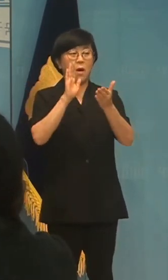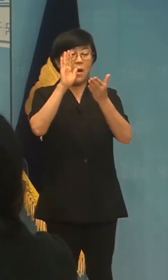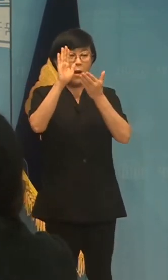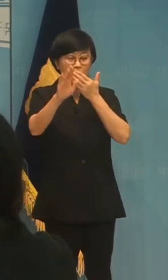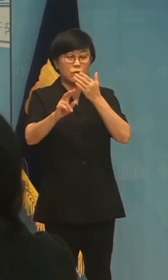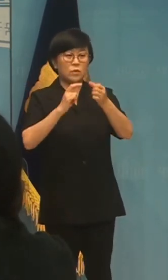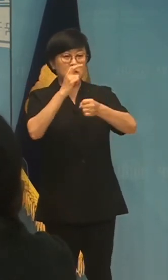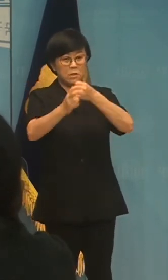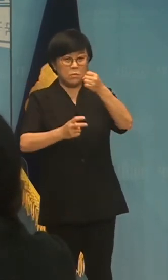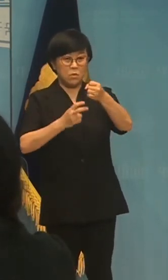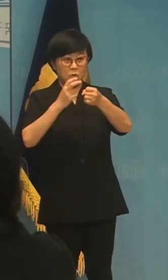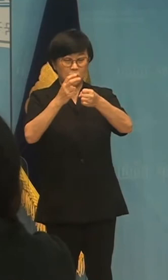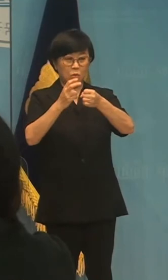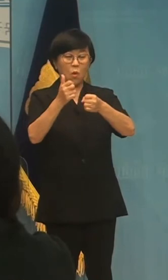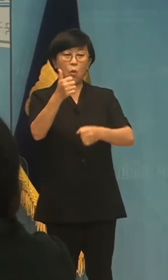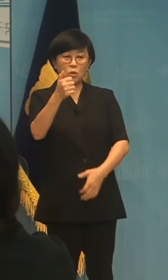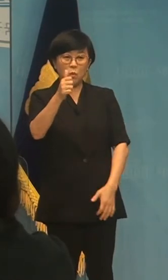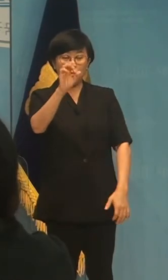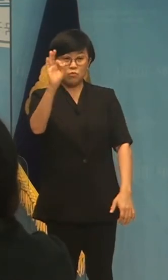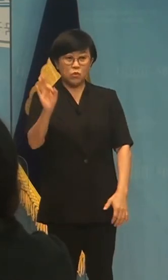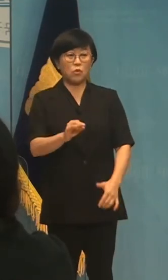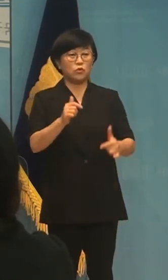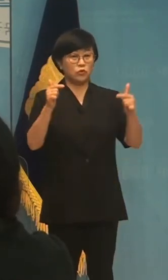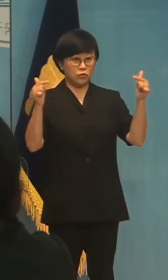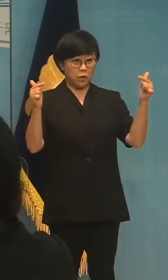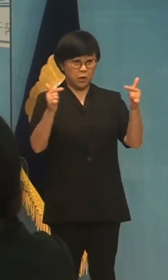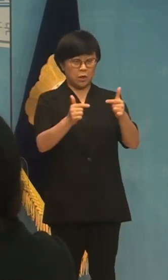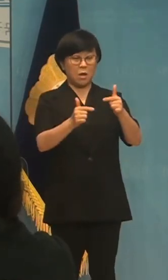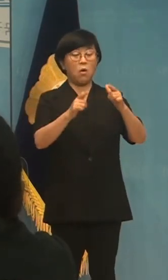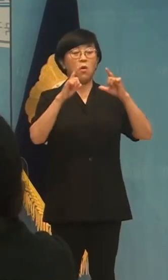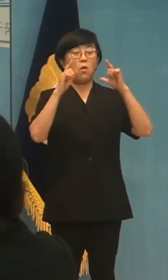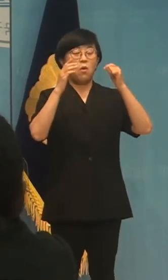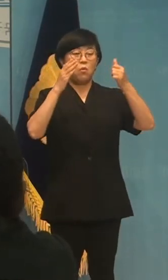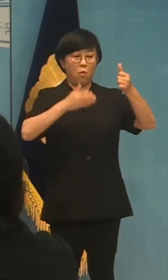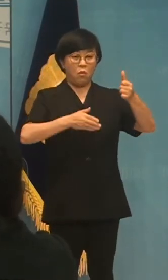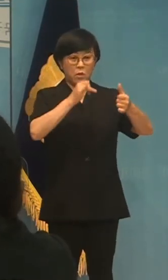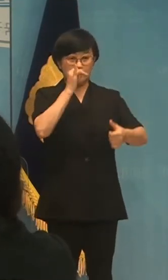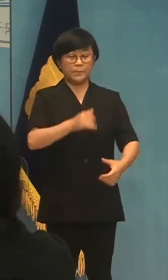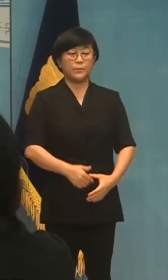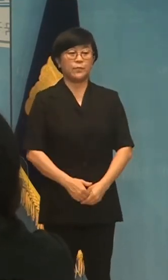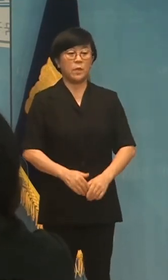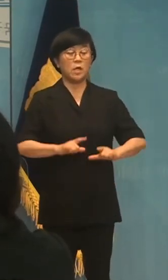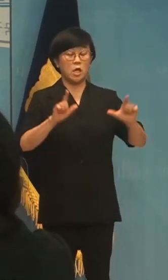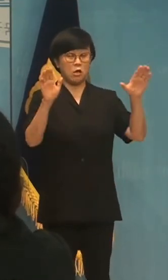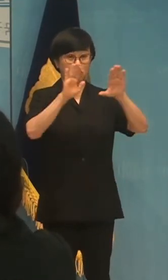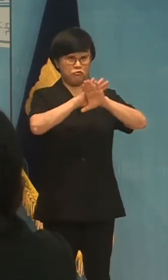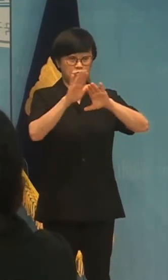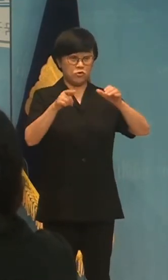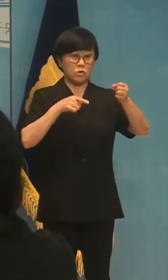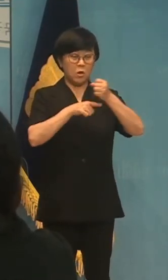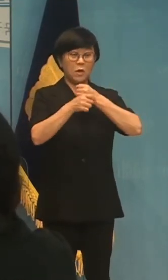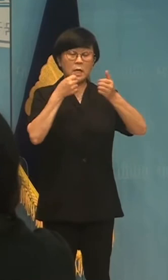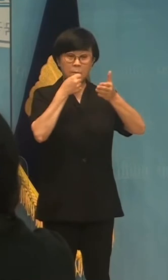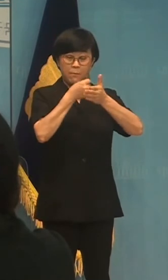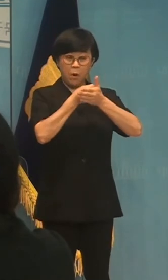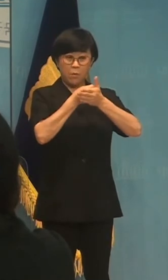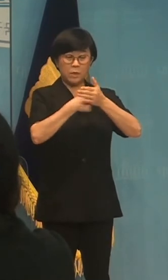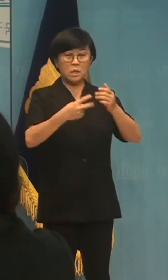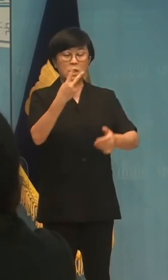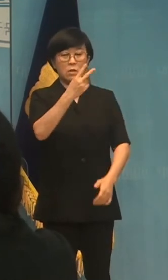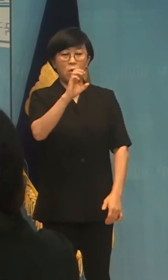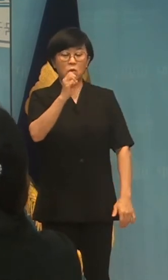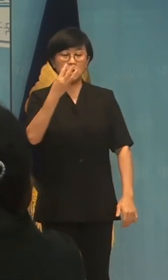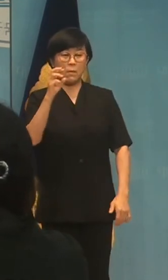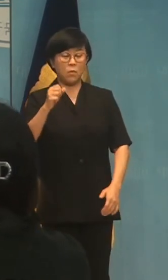20년 동안 55% 감축해야 한다고 공고했습니다. 기후정립법에는 2030년